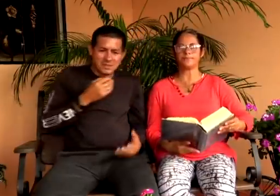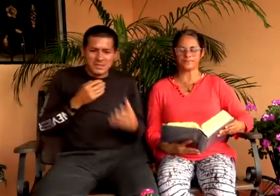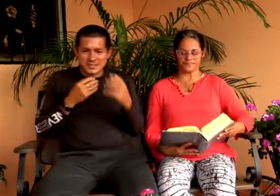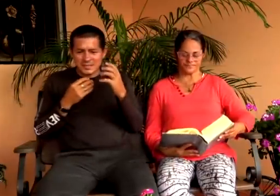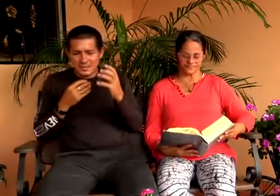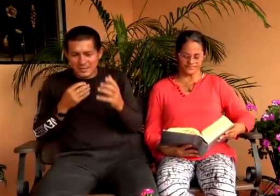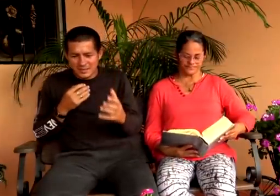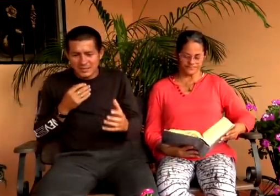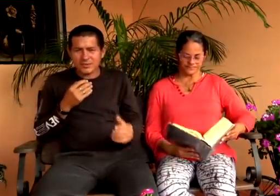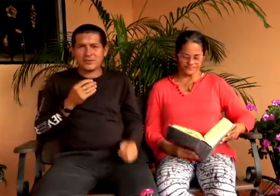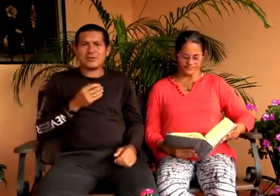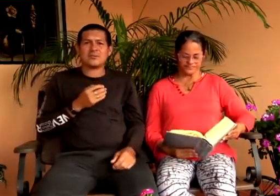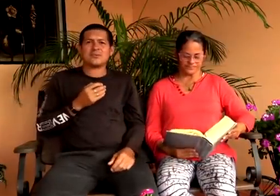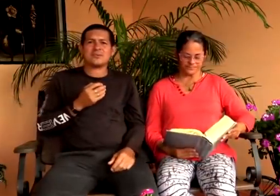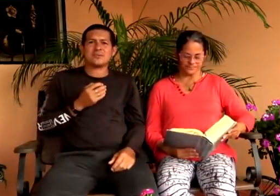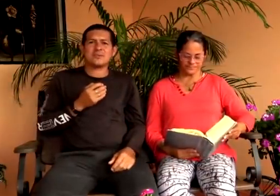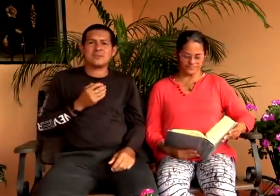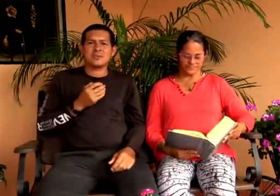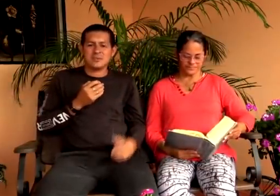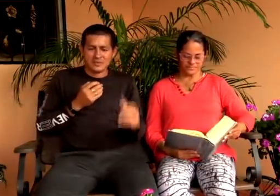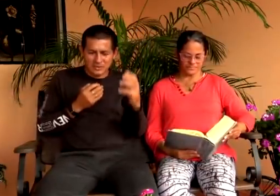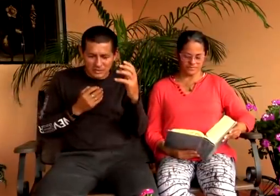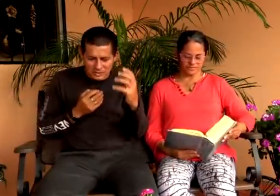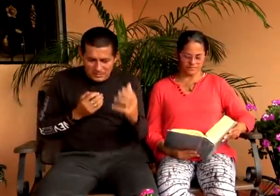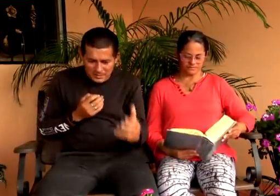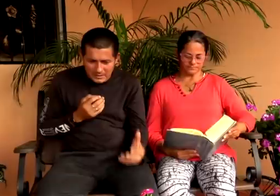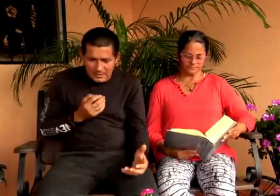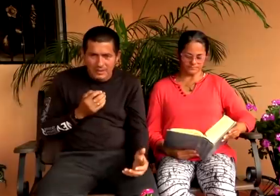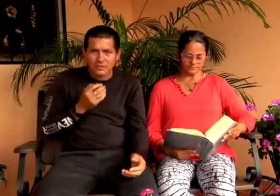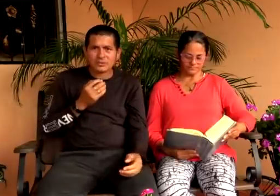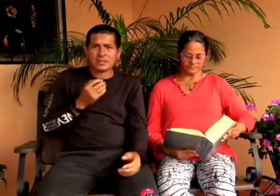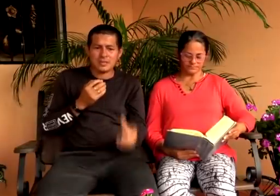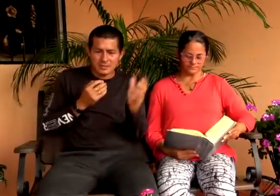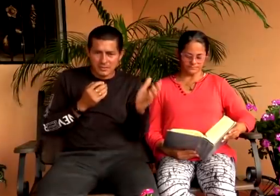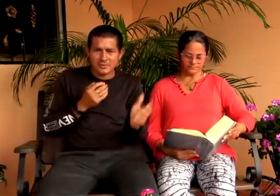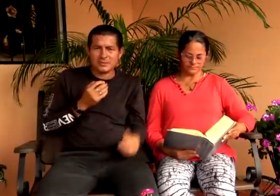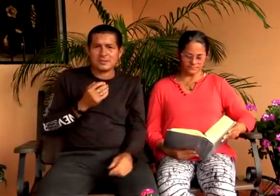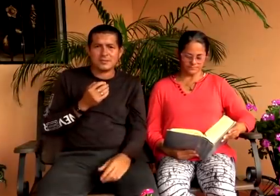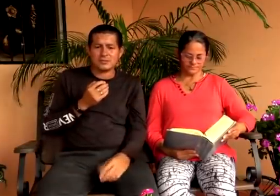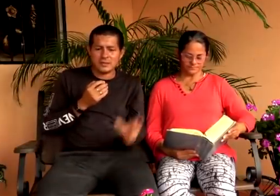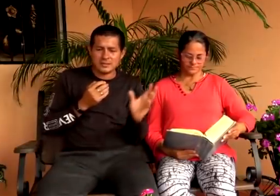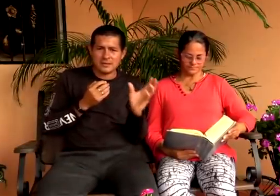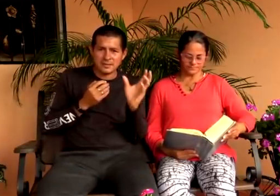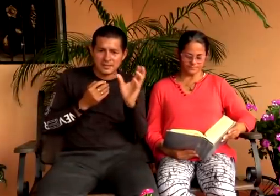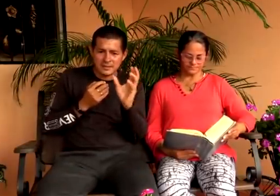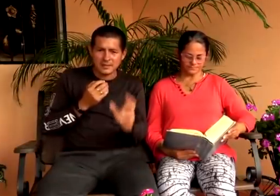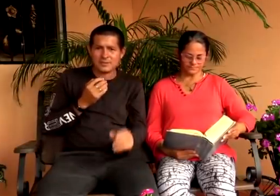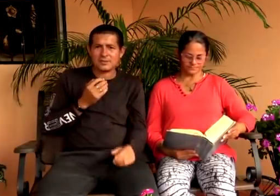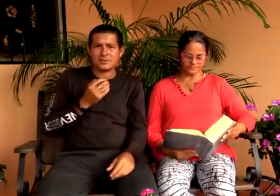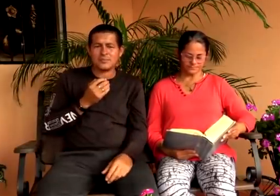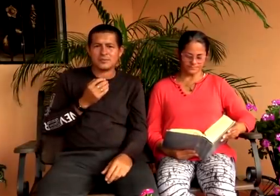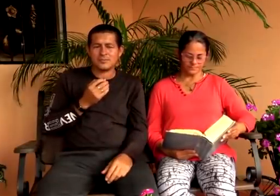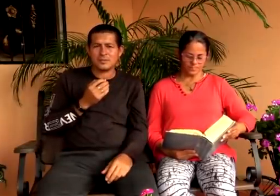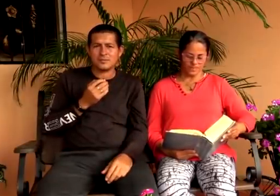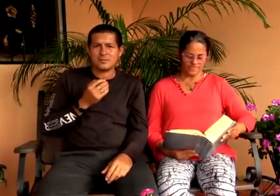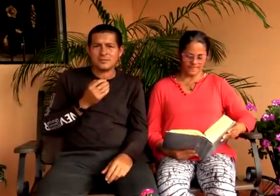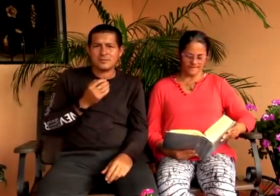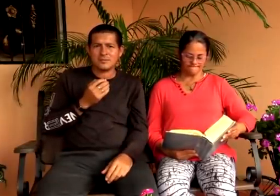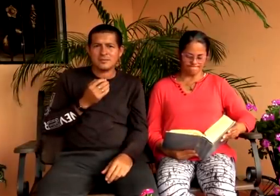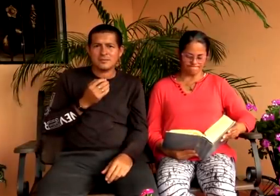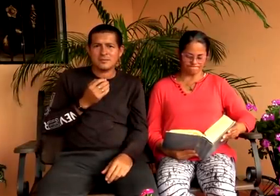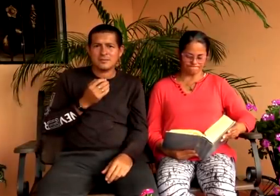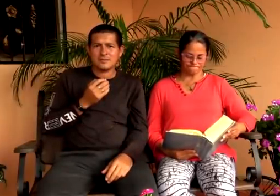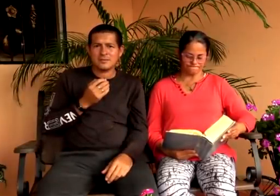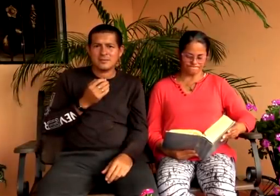verdad mis hijos los verdaderos creyentes como iniciaron ustedes serán verdaderos discípulos míos